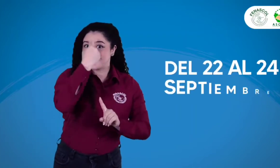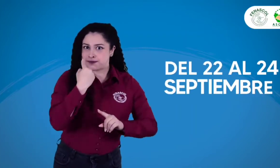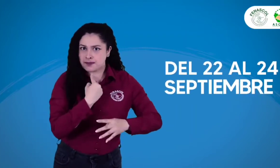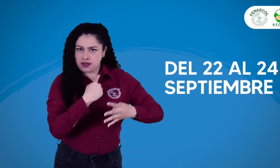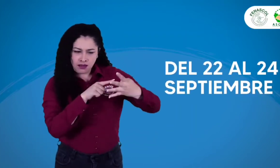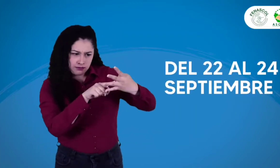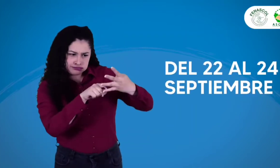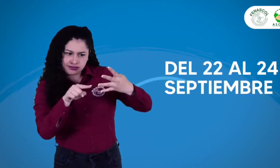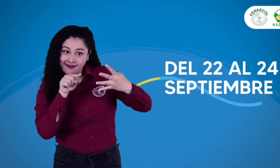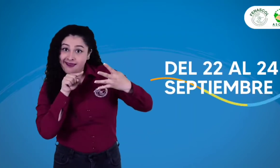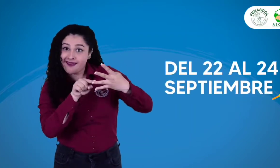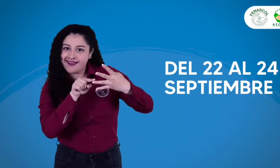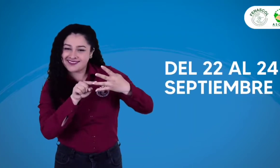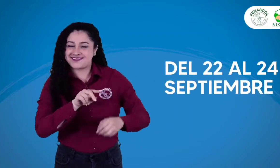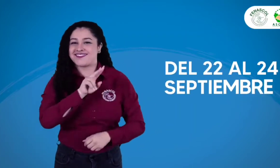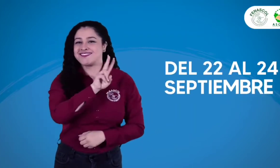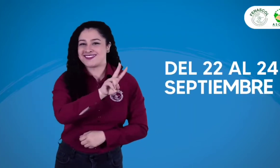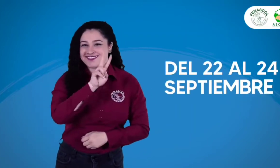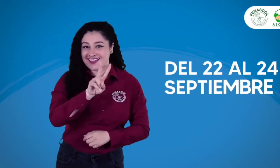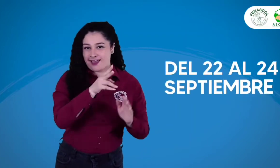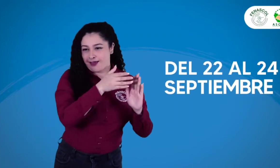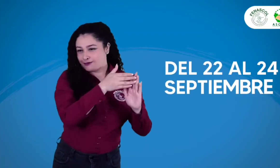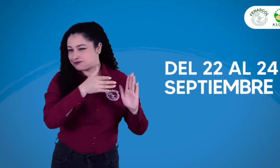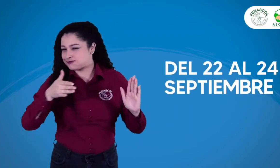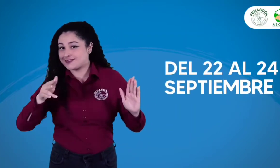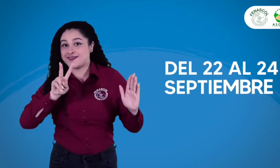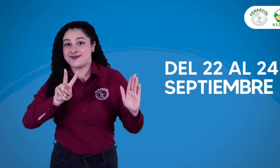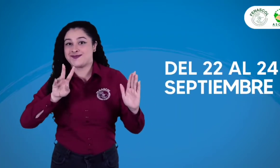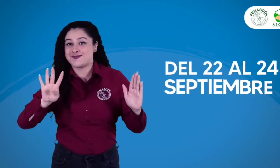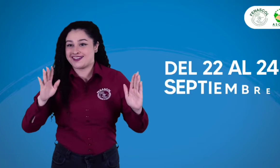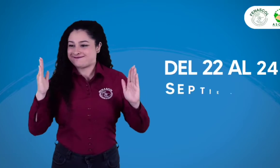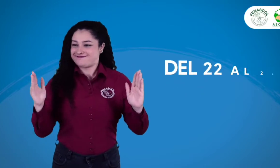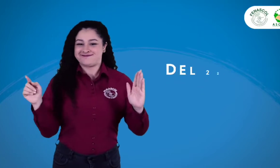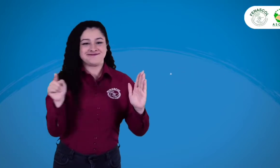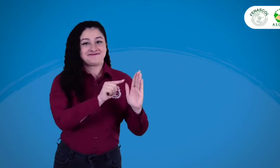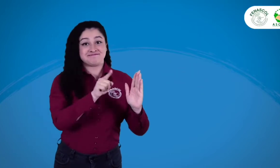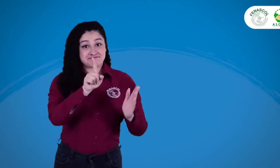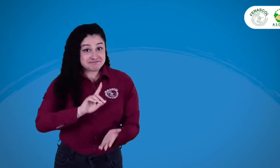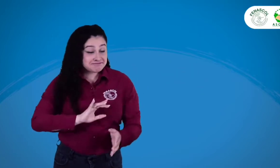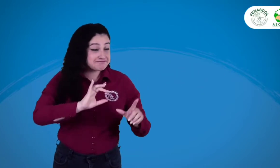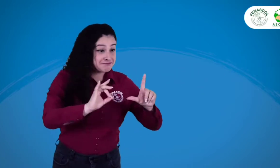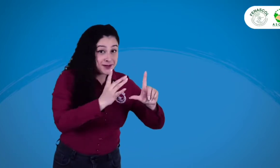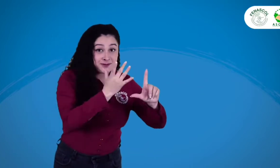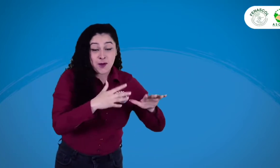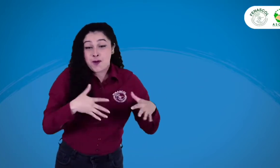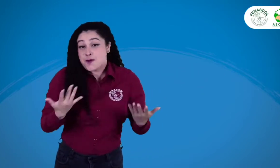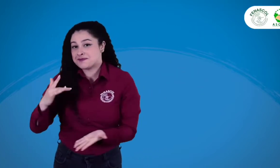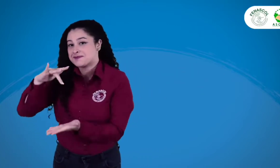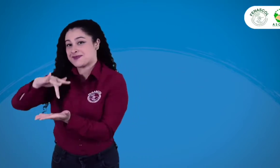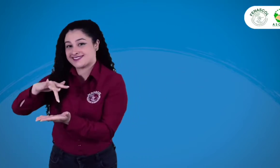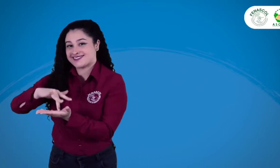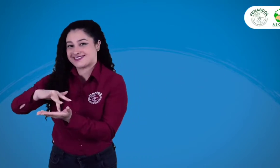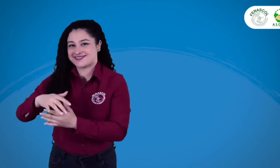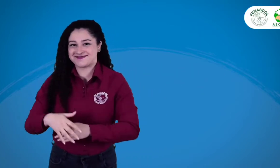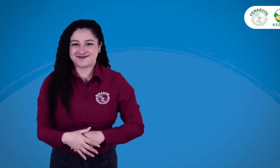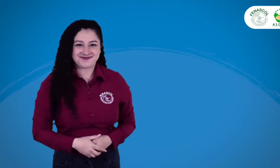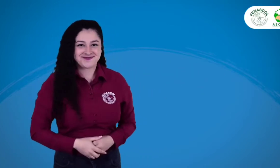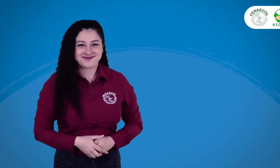tercera semana del mes de septiembre del 22 al 24, bajo las modalidades presencial y